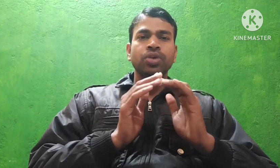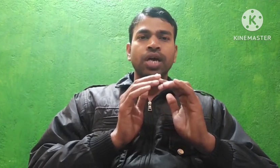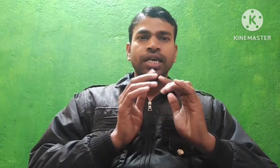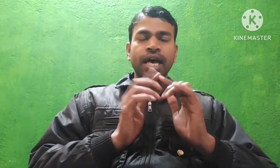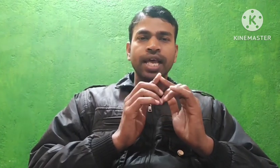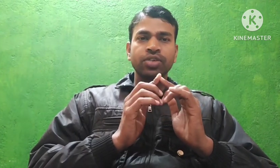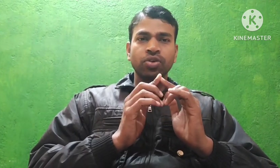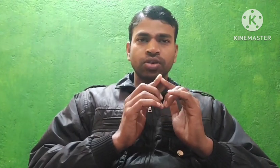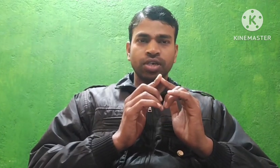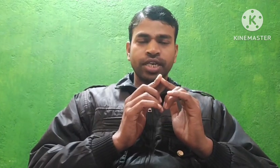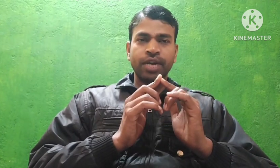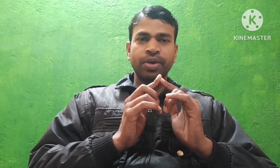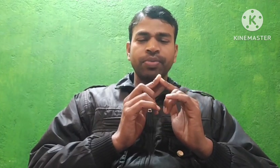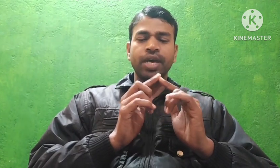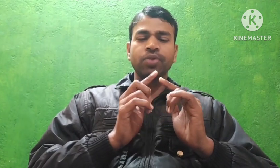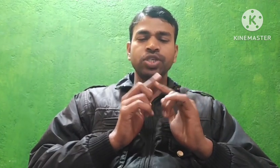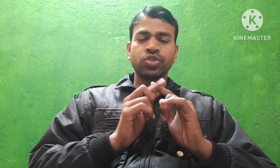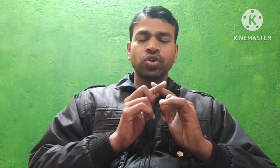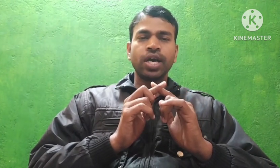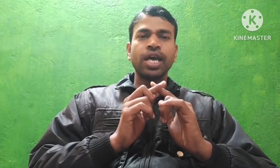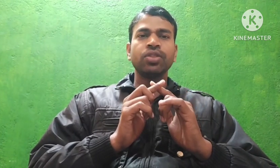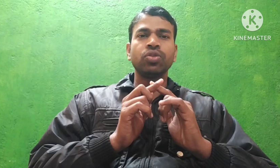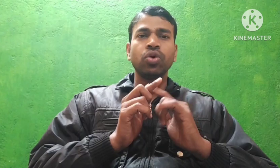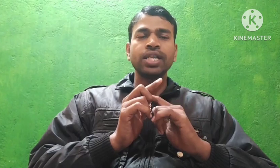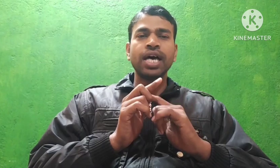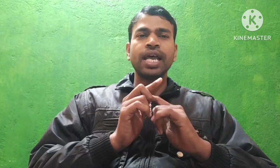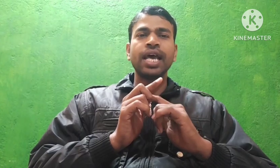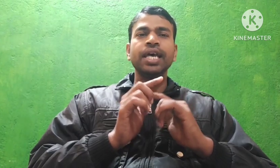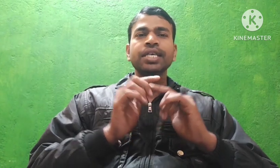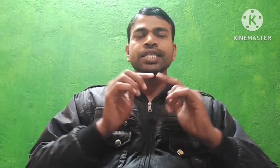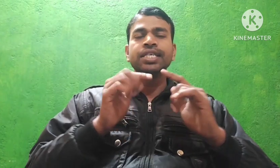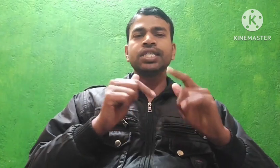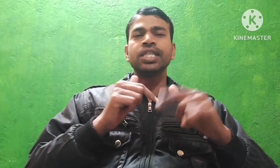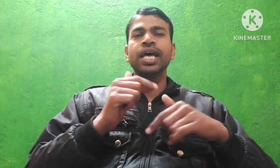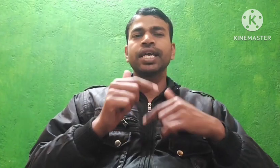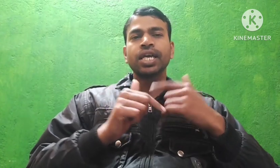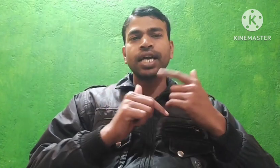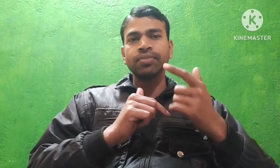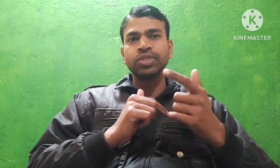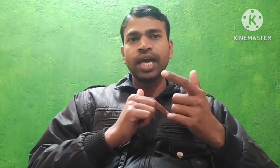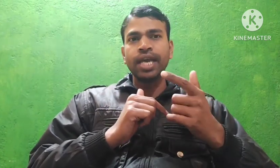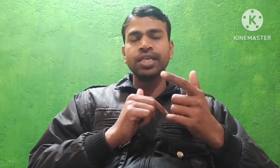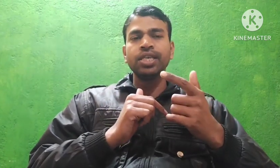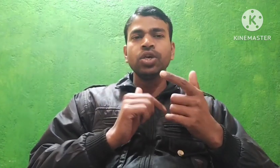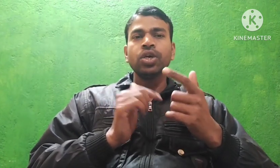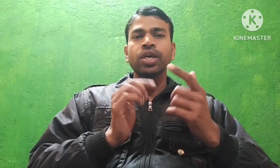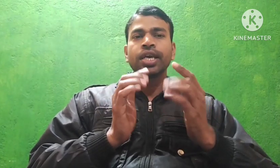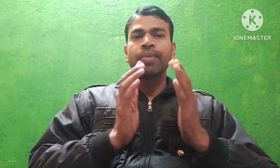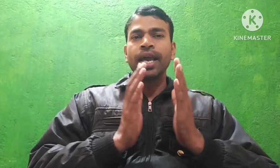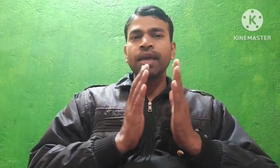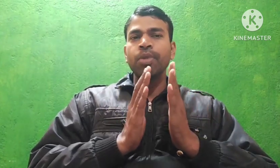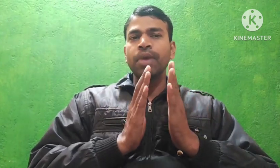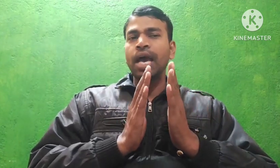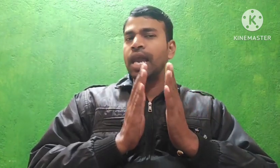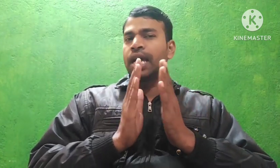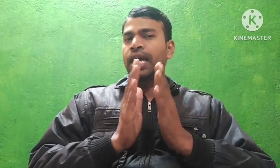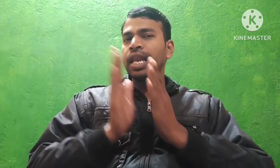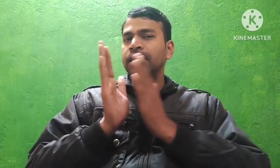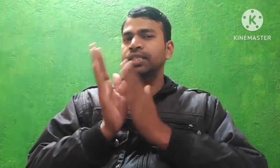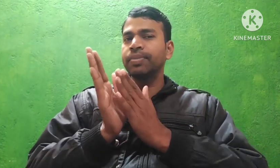अठारा सो गेट पे में है उन्नीस सो है दो हजार है इस तरह के करमचारी के बारे में मैं अलग-अलग से